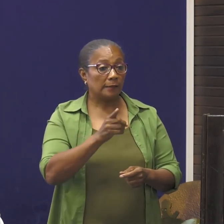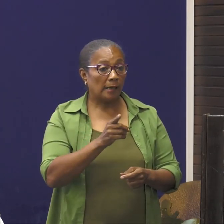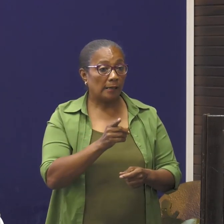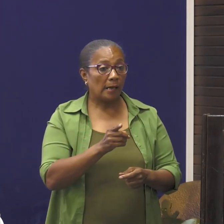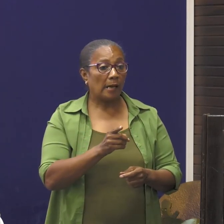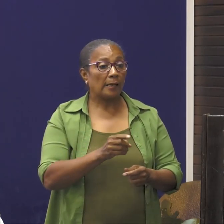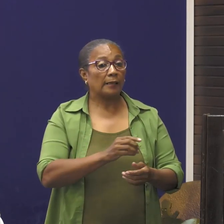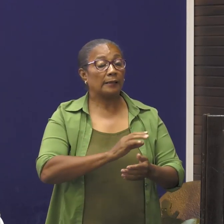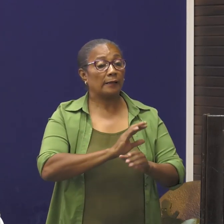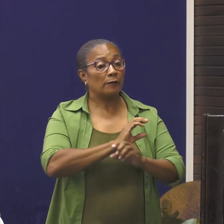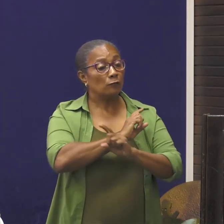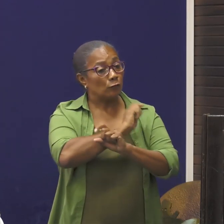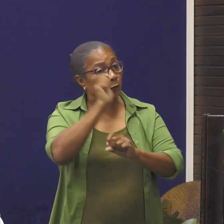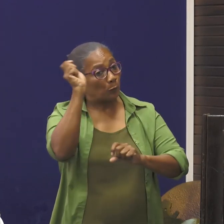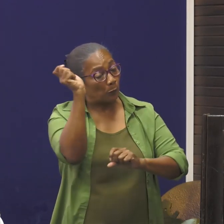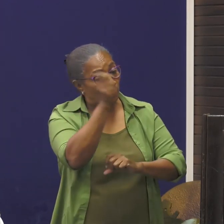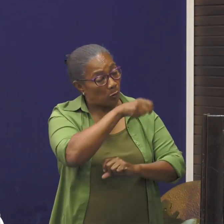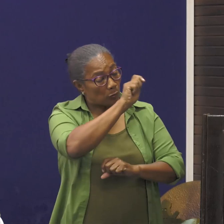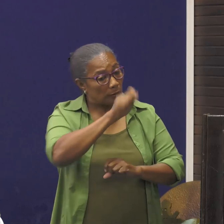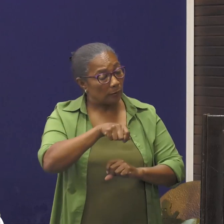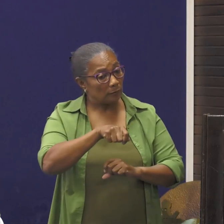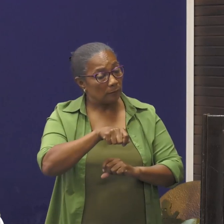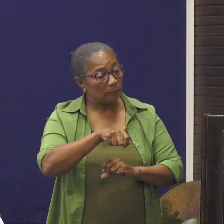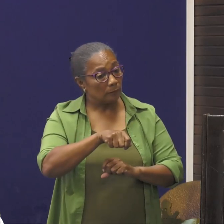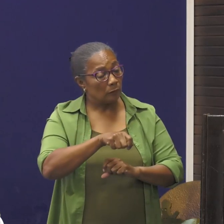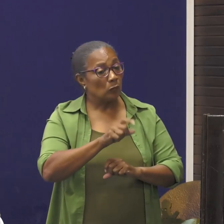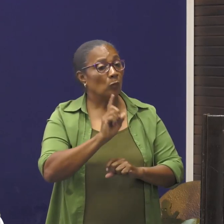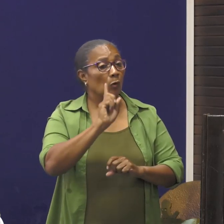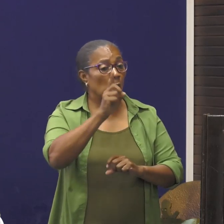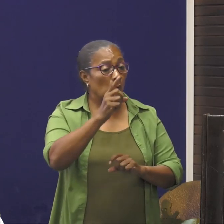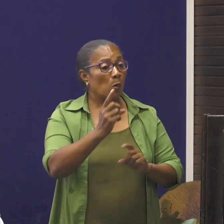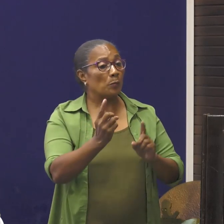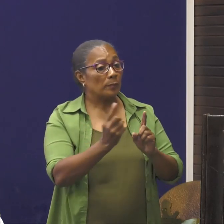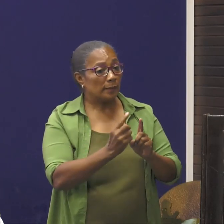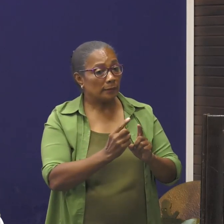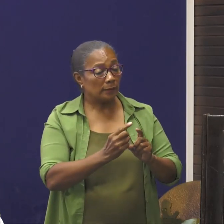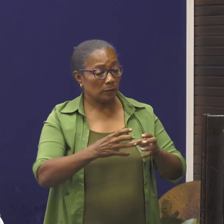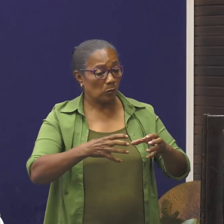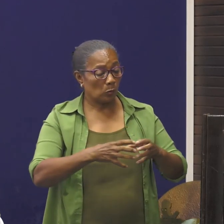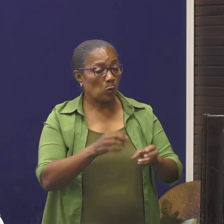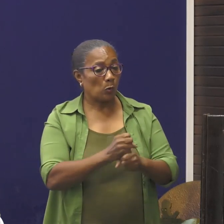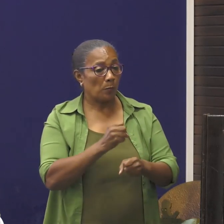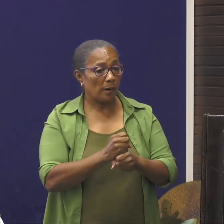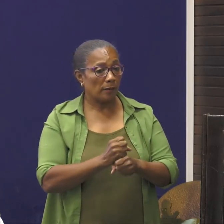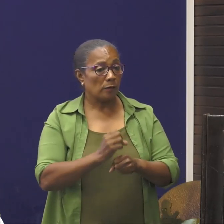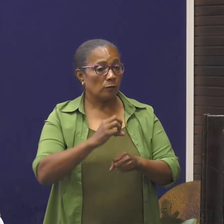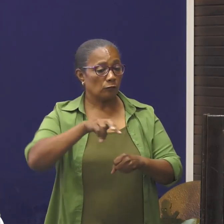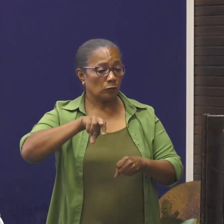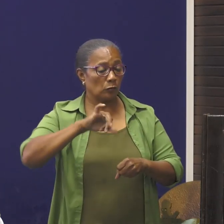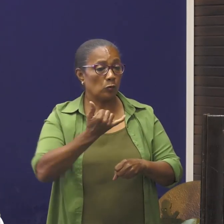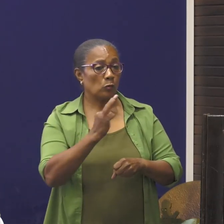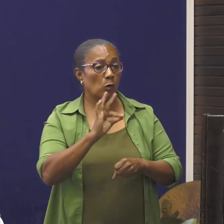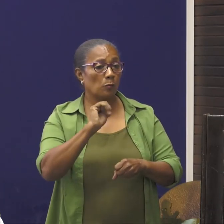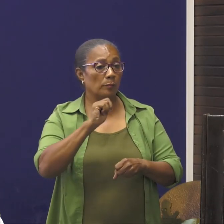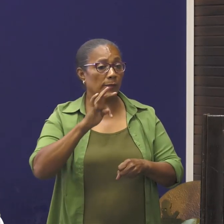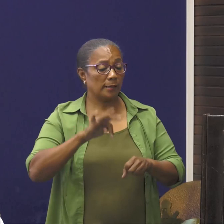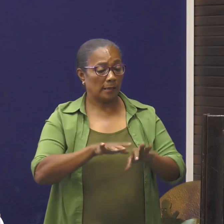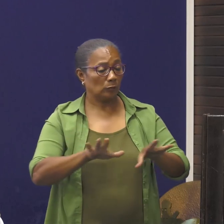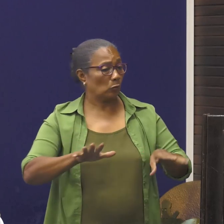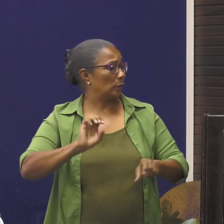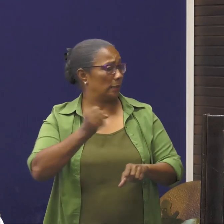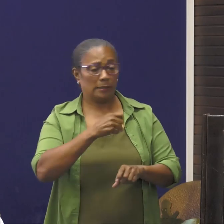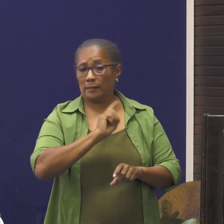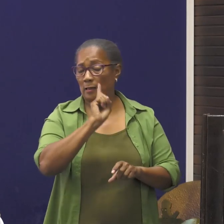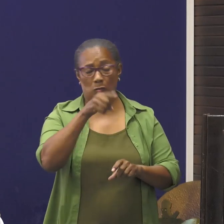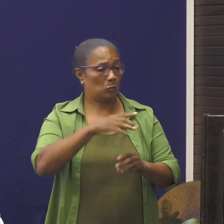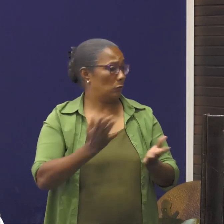verbouwde voor go met die de recommand voor Nieuw-Kombe in de kantoro voor Astechting.